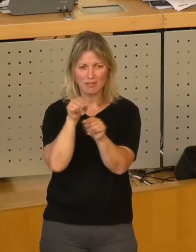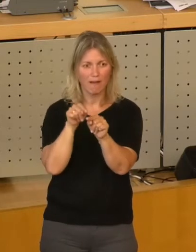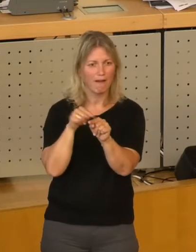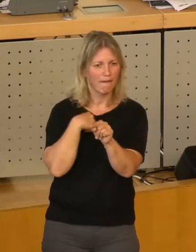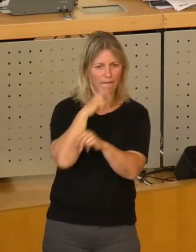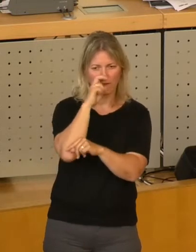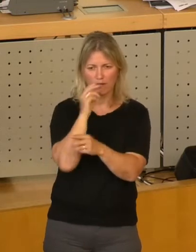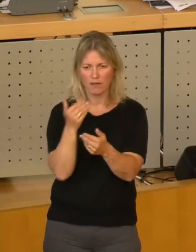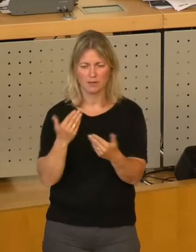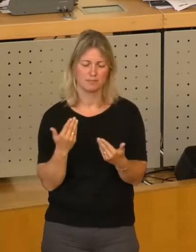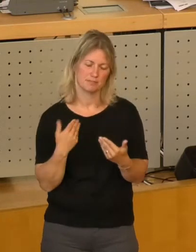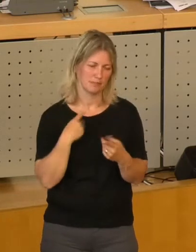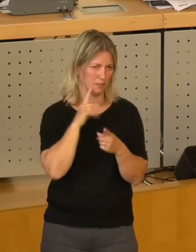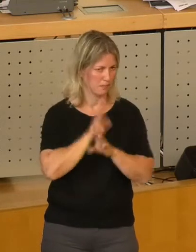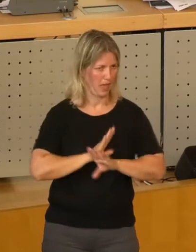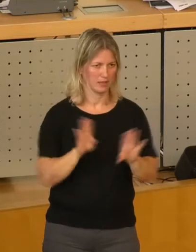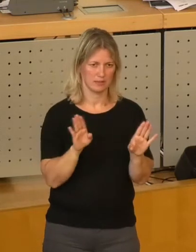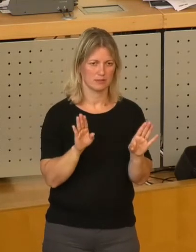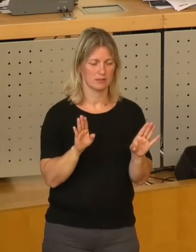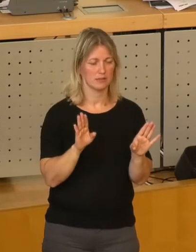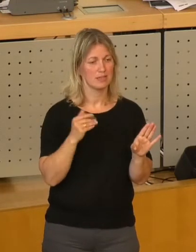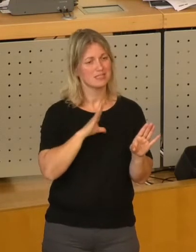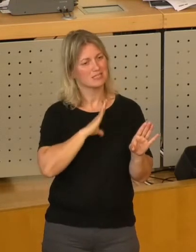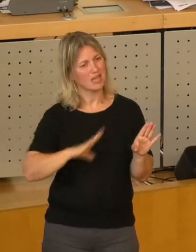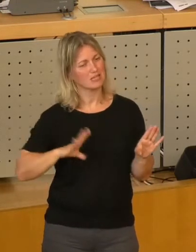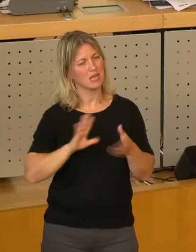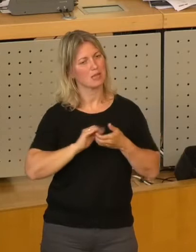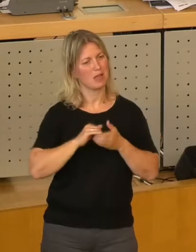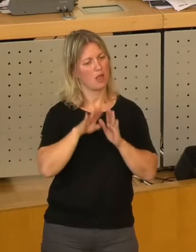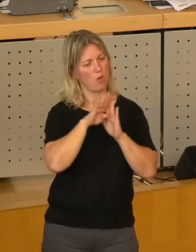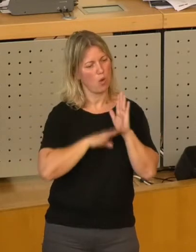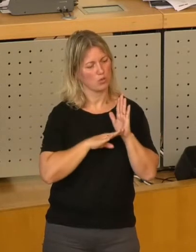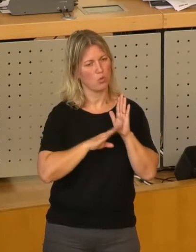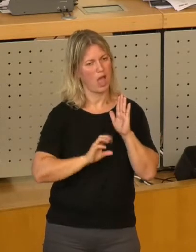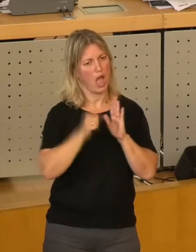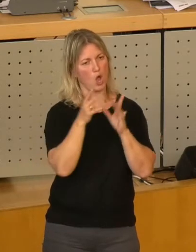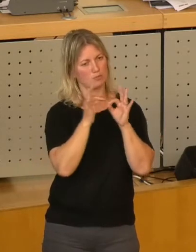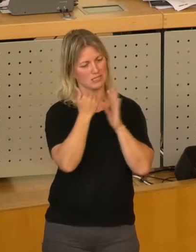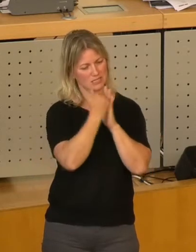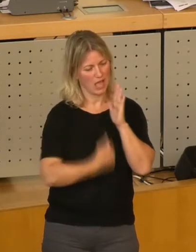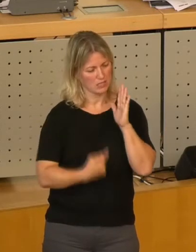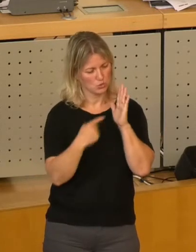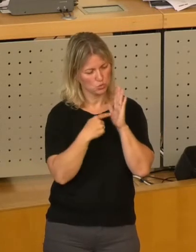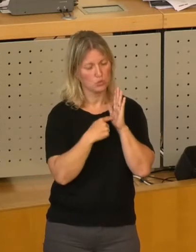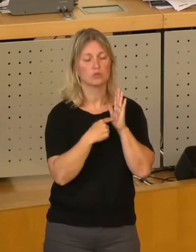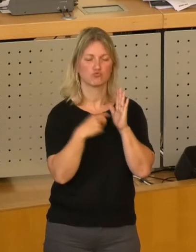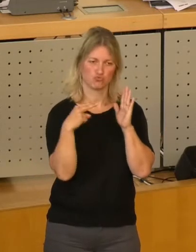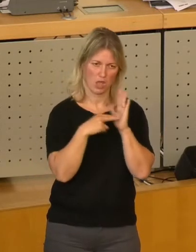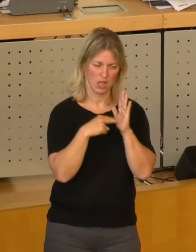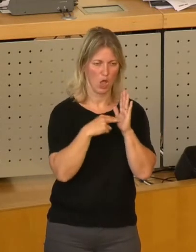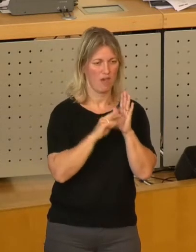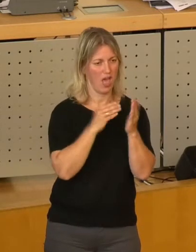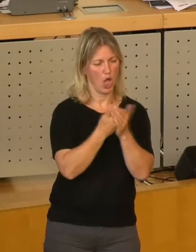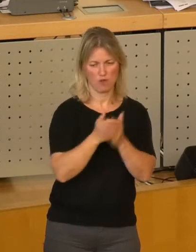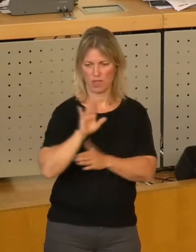sächsische Gemeindeordnung und die Hauptsatzung haben eine ganz klare Aufgabenabgrenzung vorgenommen zwischen